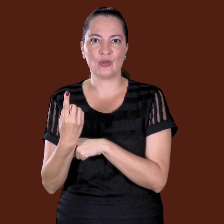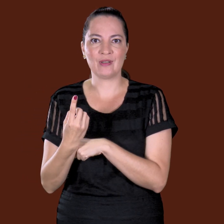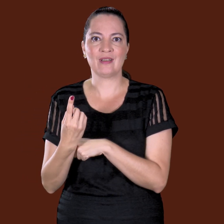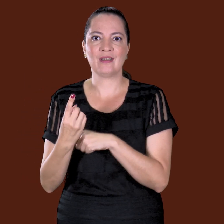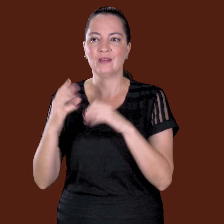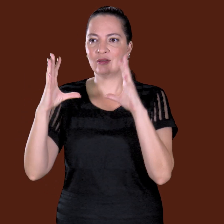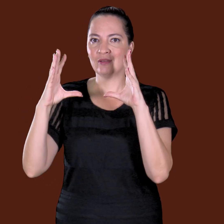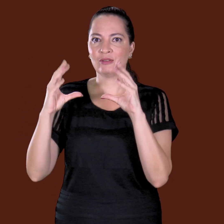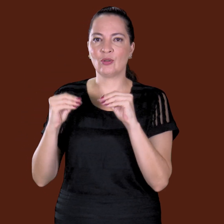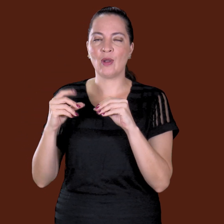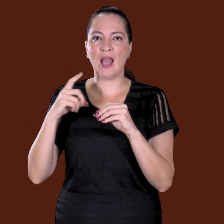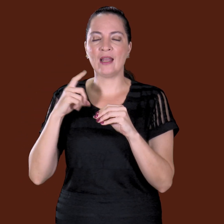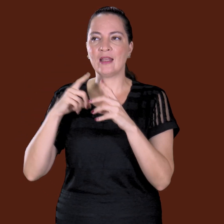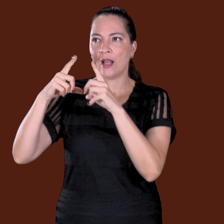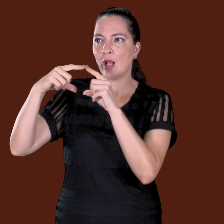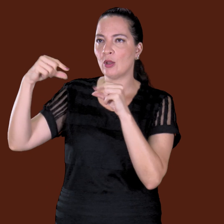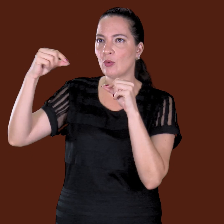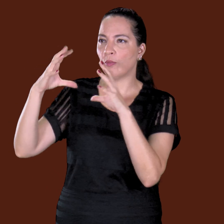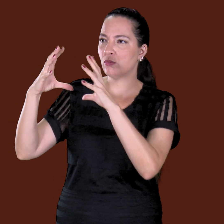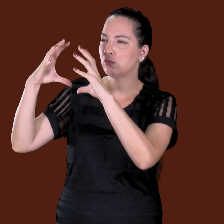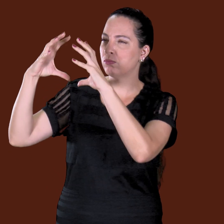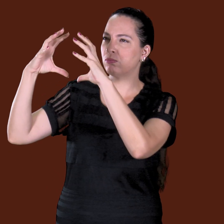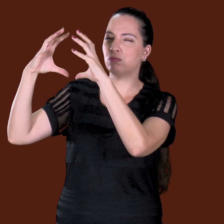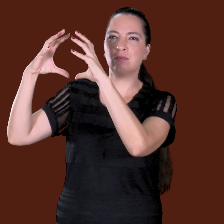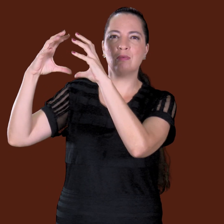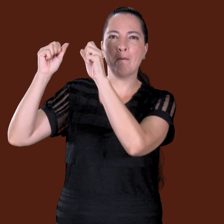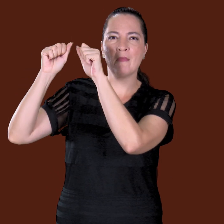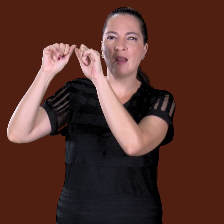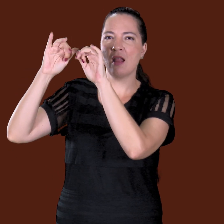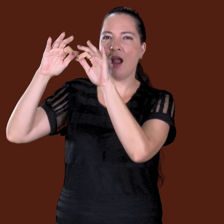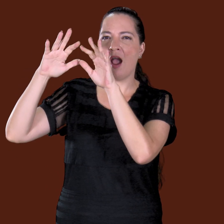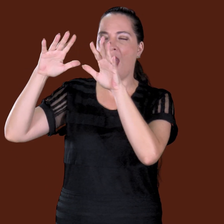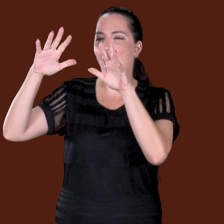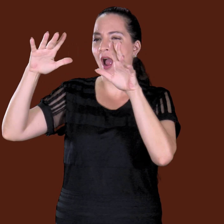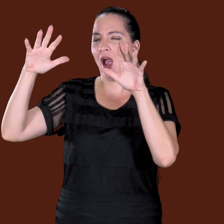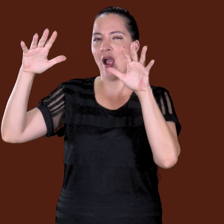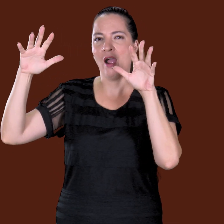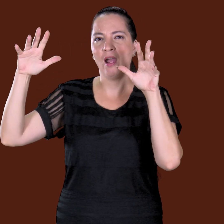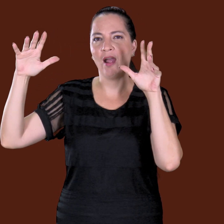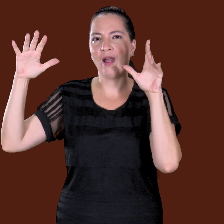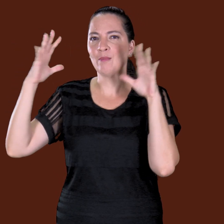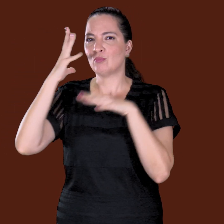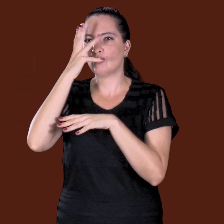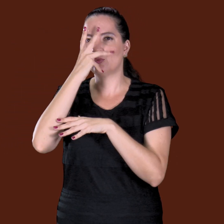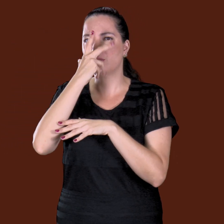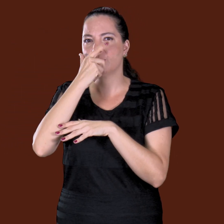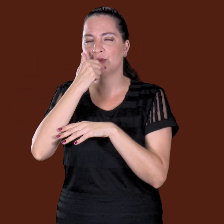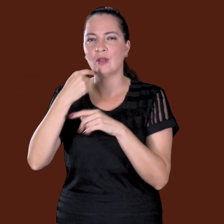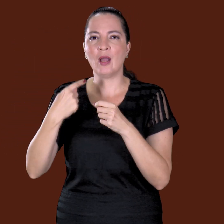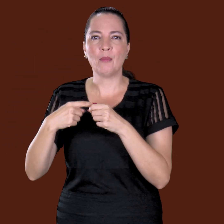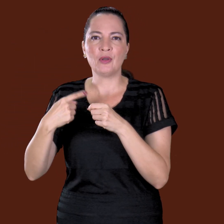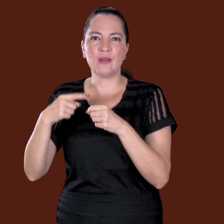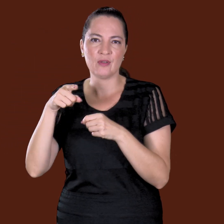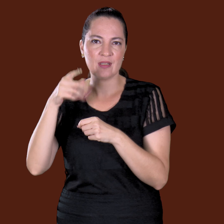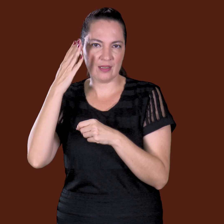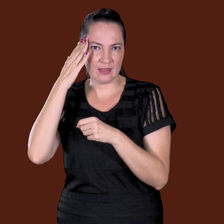E aí, era uma lua cheia, zona, assim, muito brilhante, muito bonita, porque lá no interior você sabe, né? que